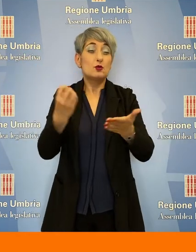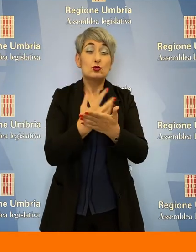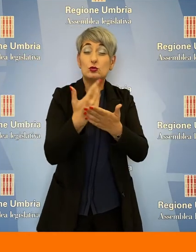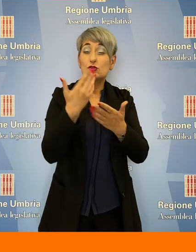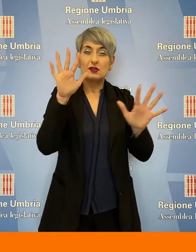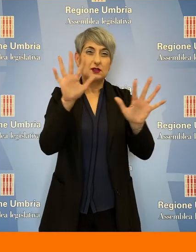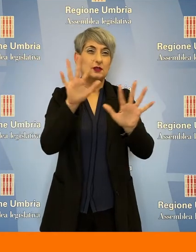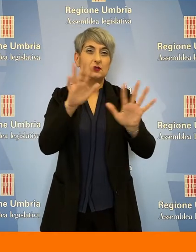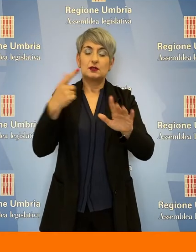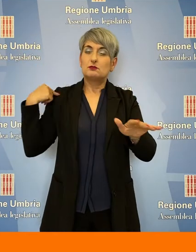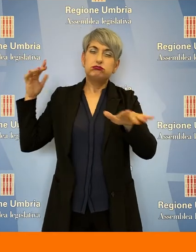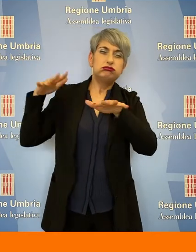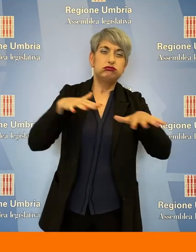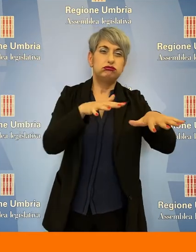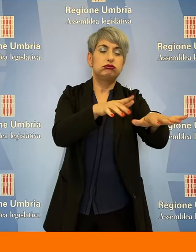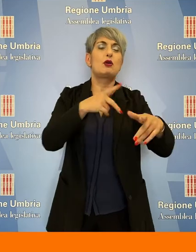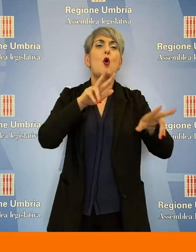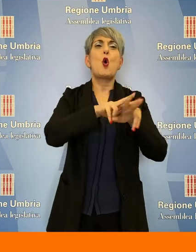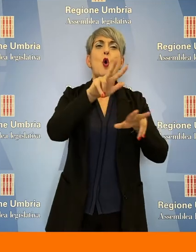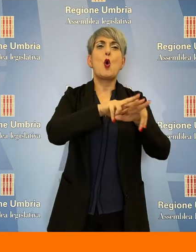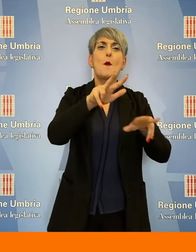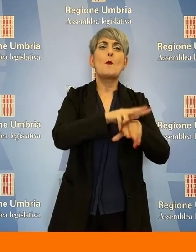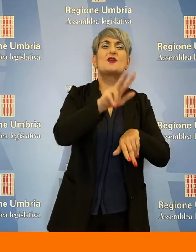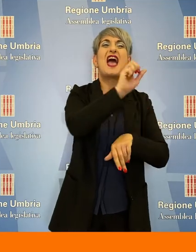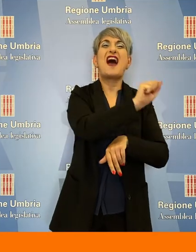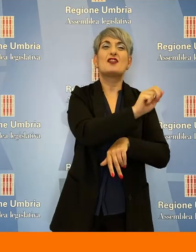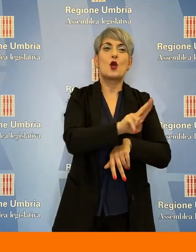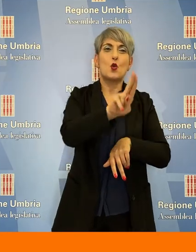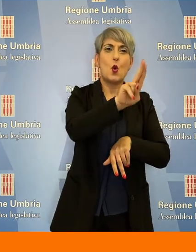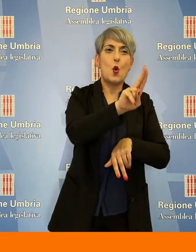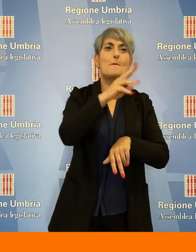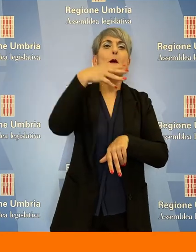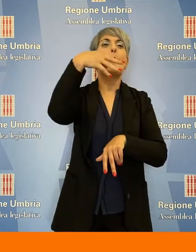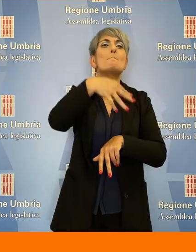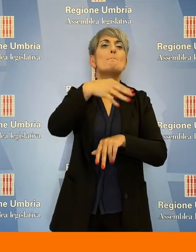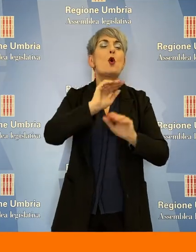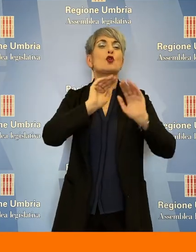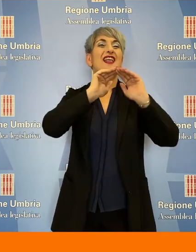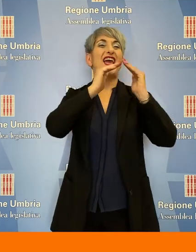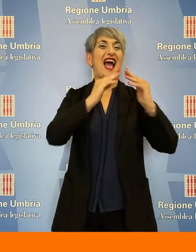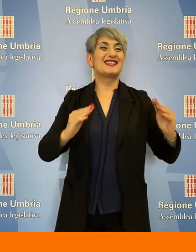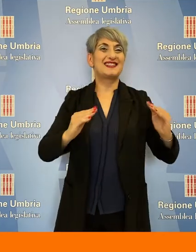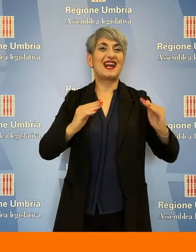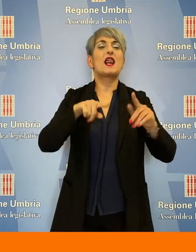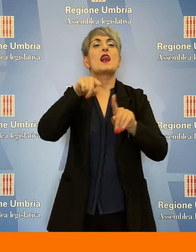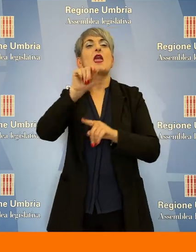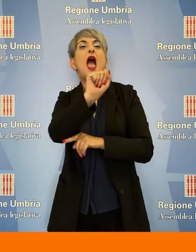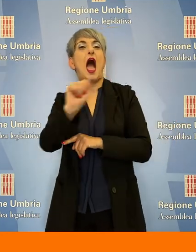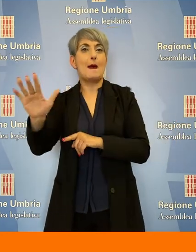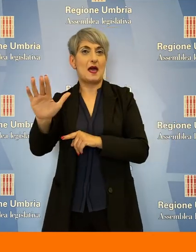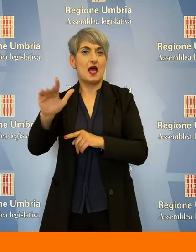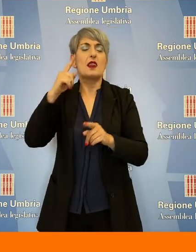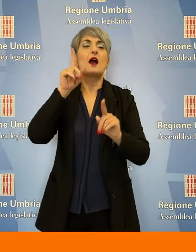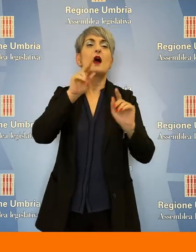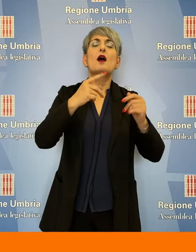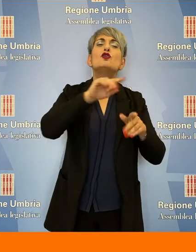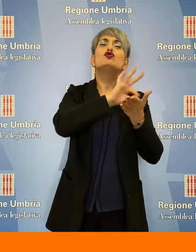comuni di Avigliano Umbro, Monte Castrille e Amelia, tra le giornate di lunedì 8 e martedì 9 giugno. Il documento ha recepito di